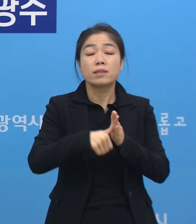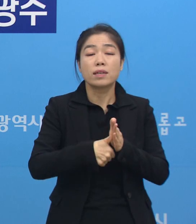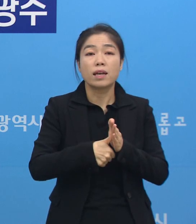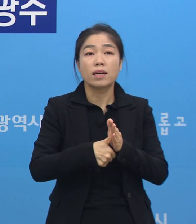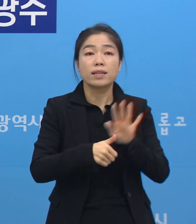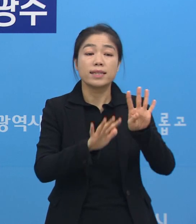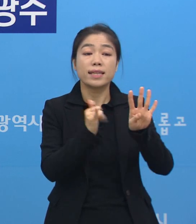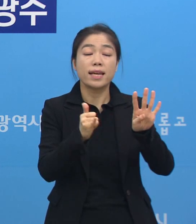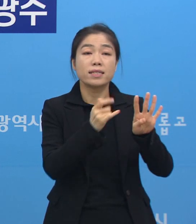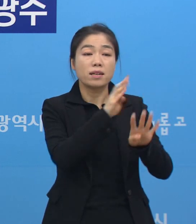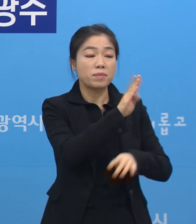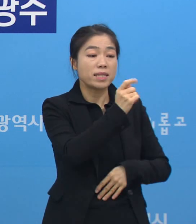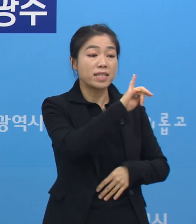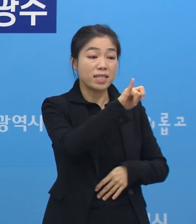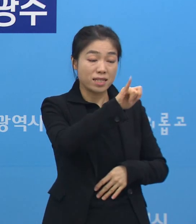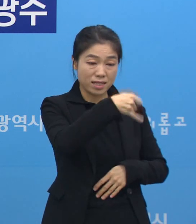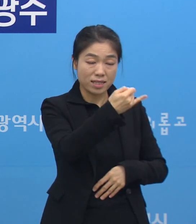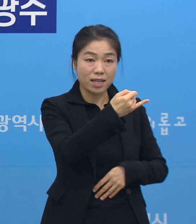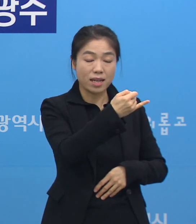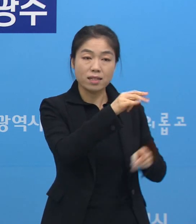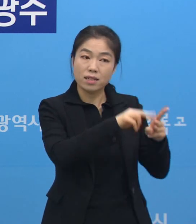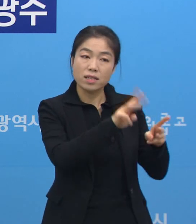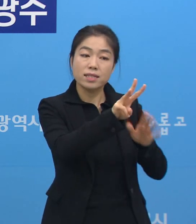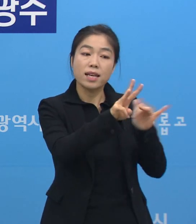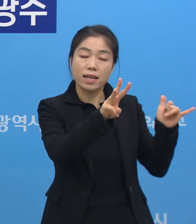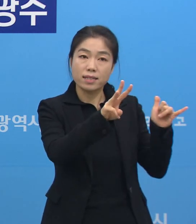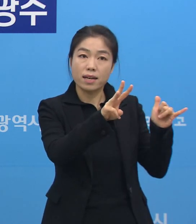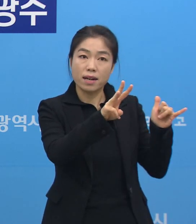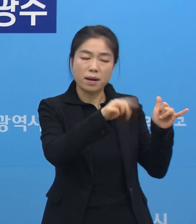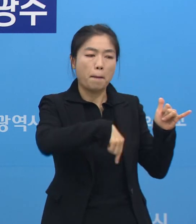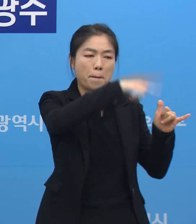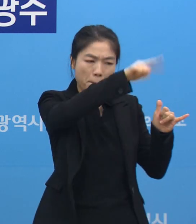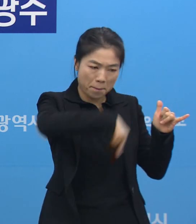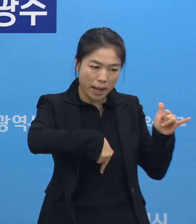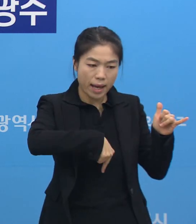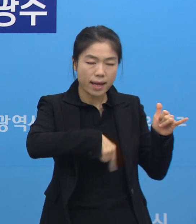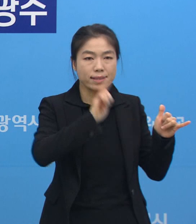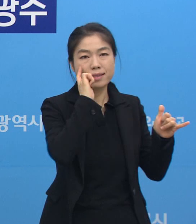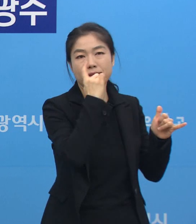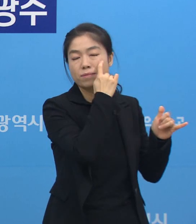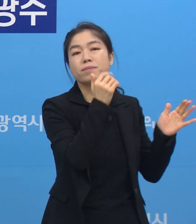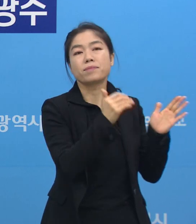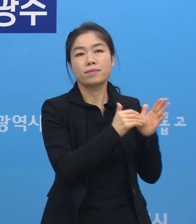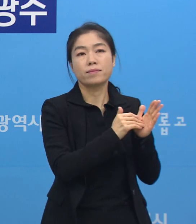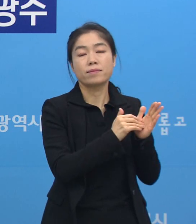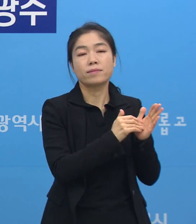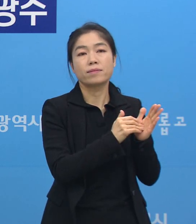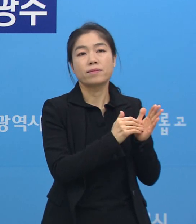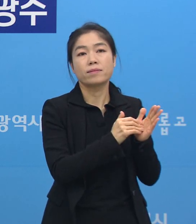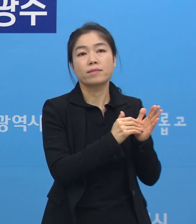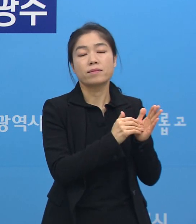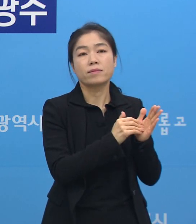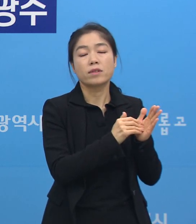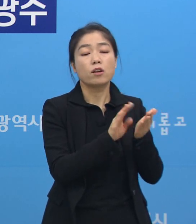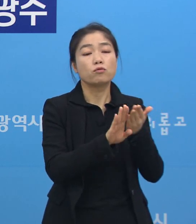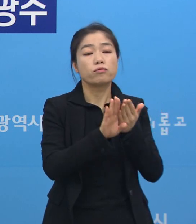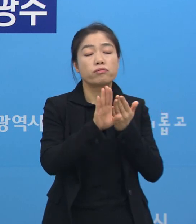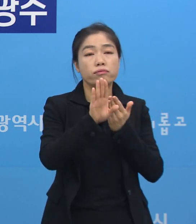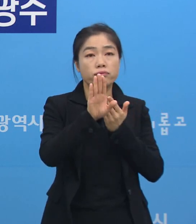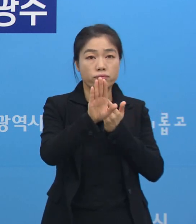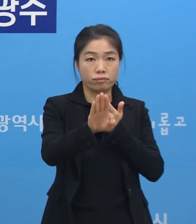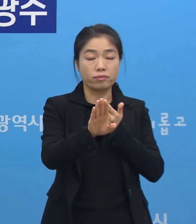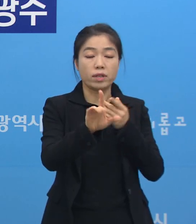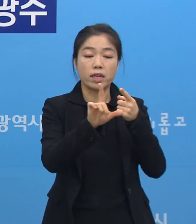BTJ열방센터에 다녀왔다는 것이 확인됐었습니다. 그런데 그 이후에